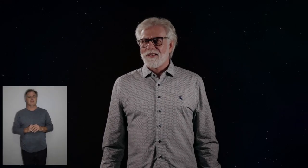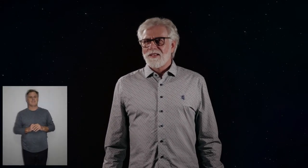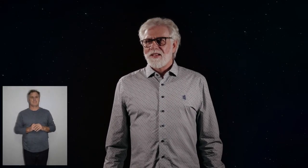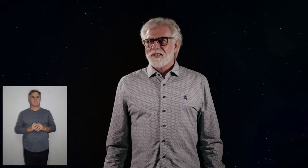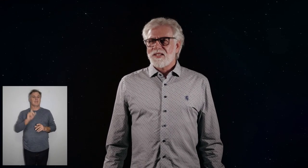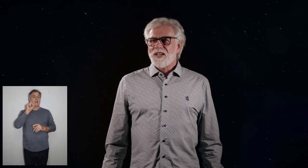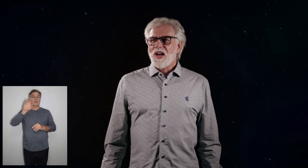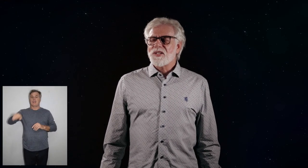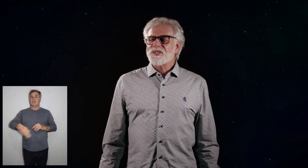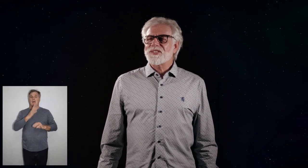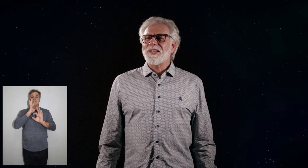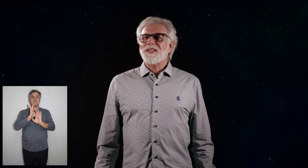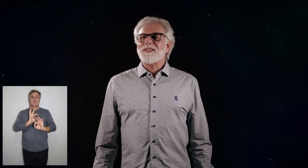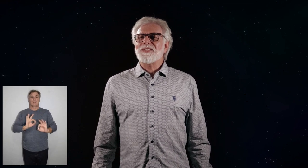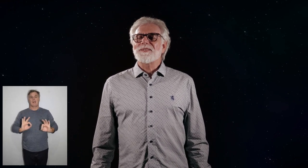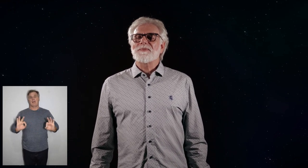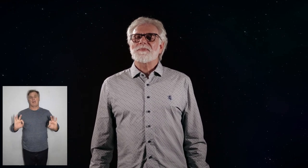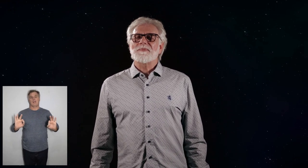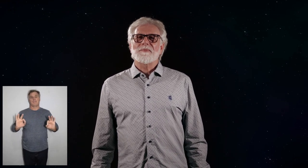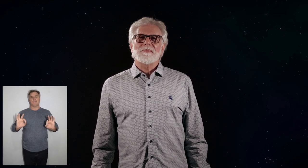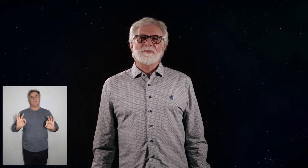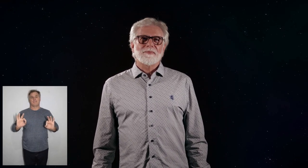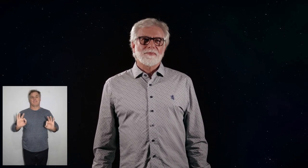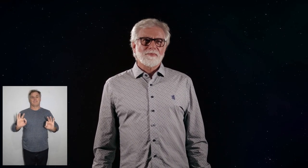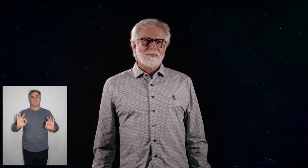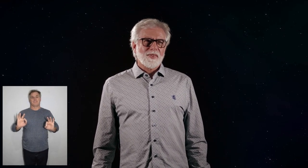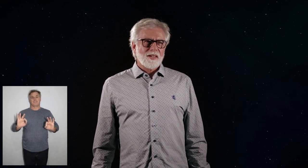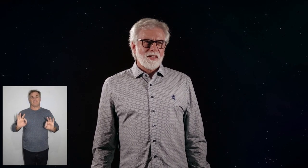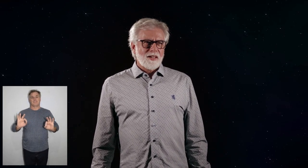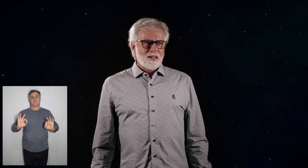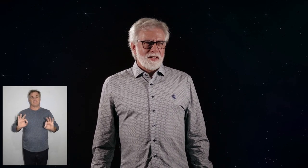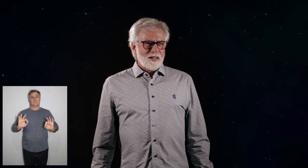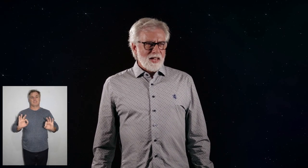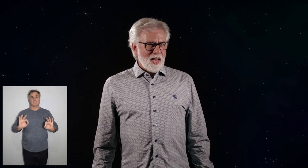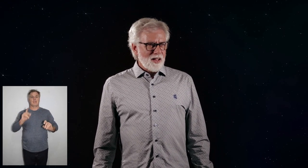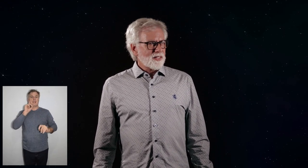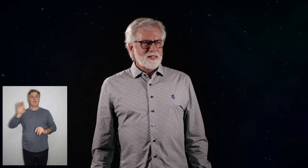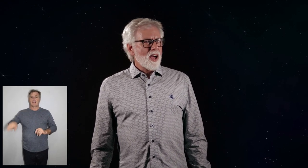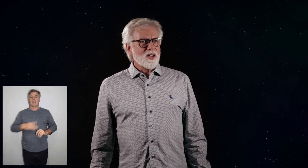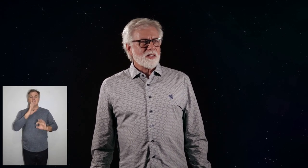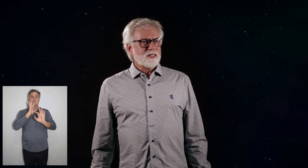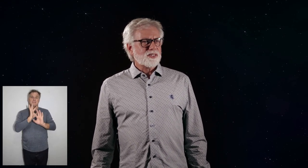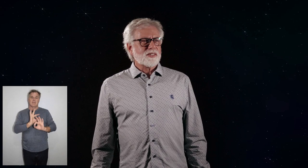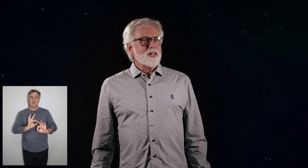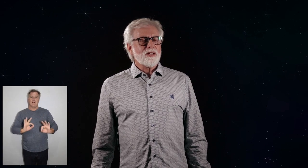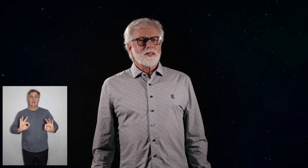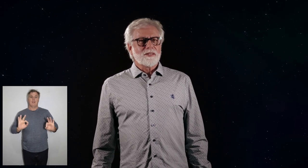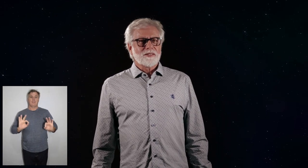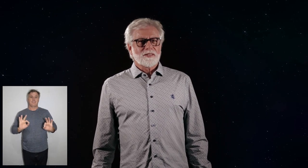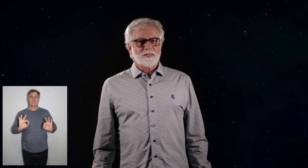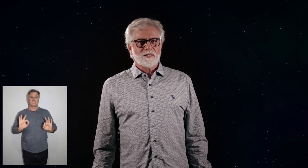Elke nacht is stil, elke nacht is